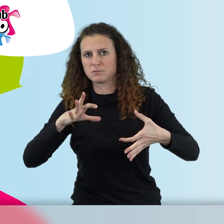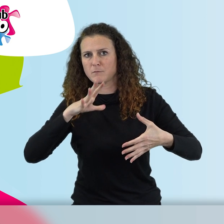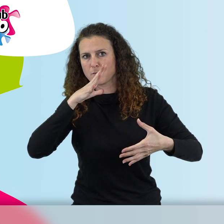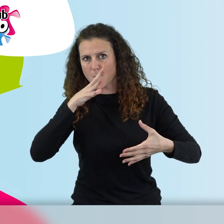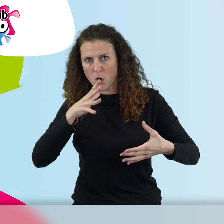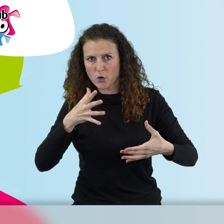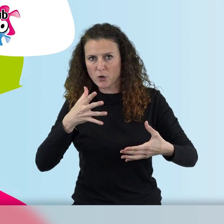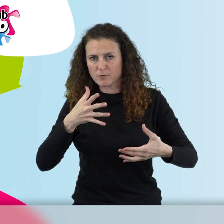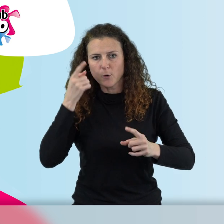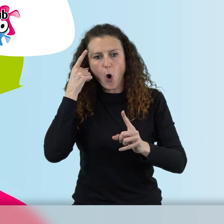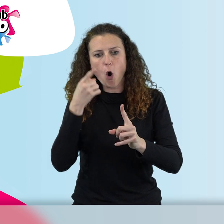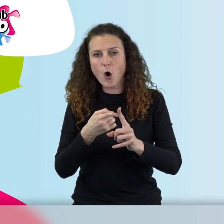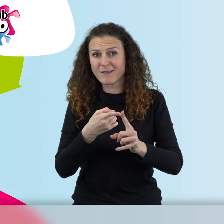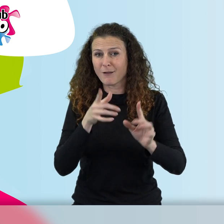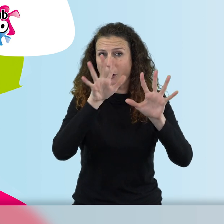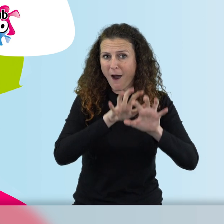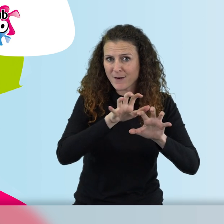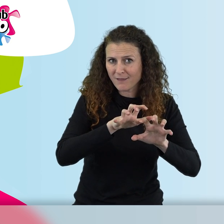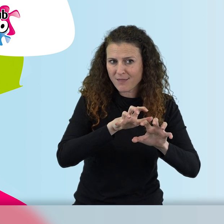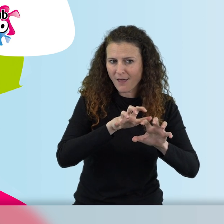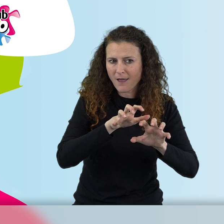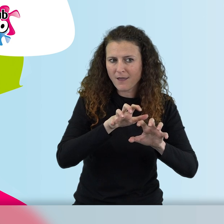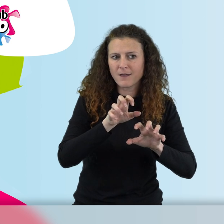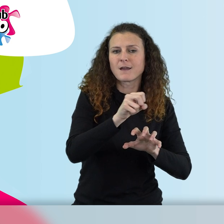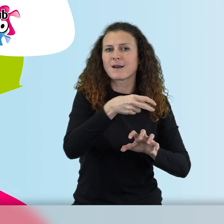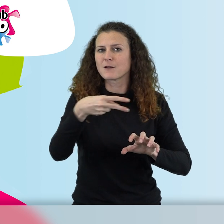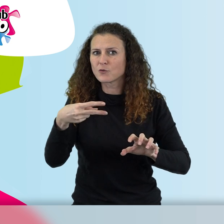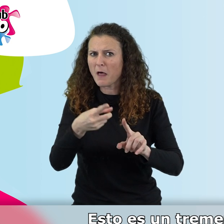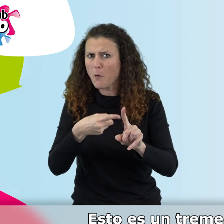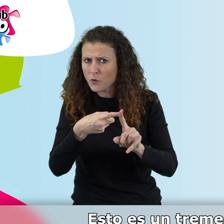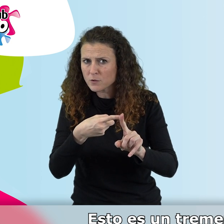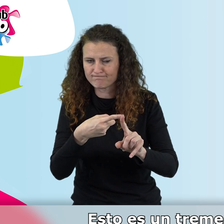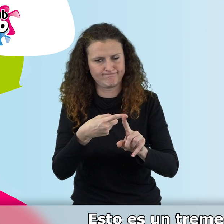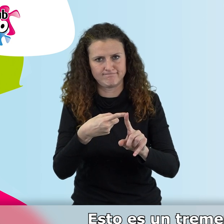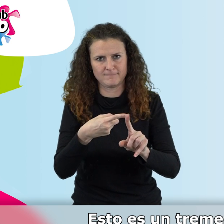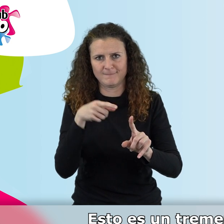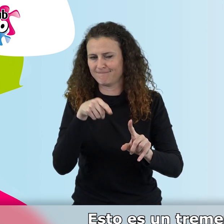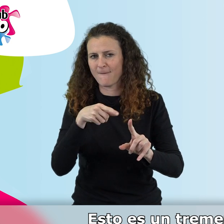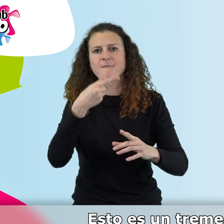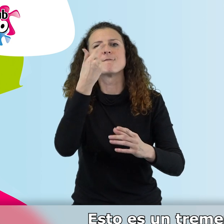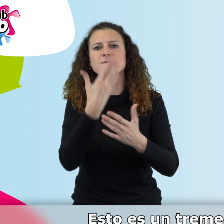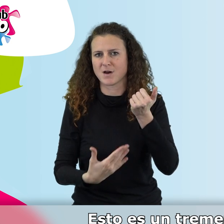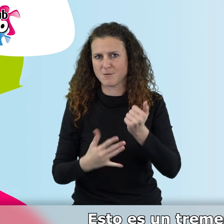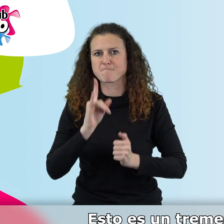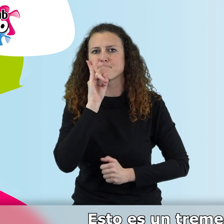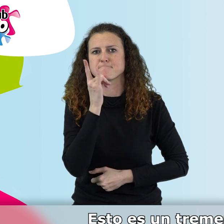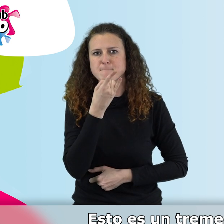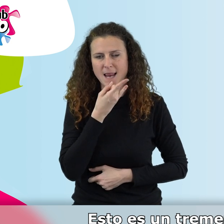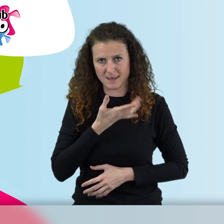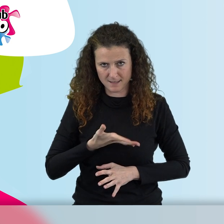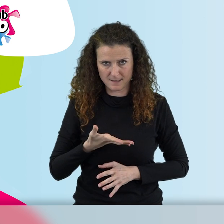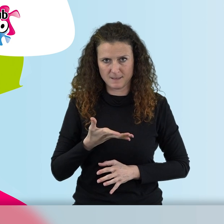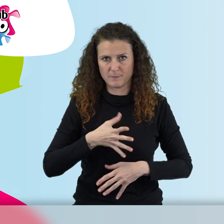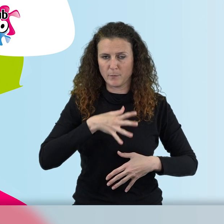a tener unos resultados y una utilidad. Esto es un tremendo error, puesto